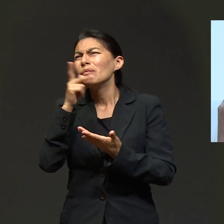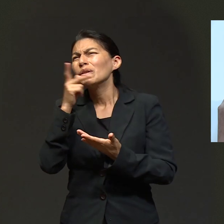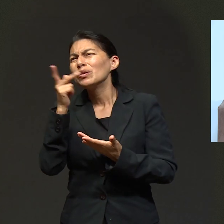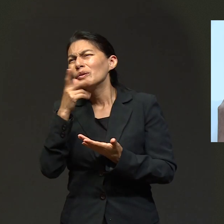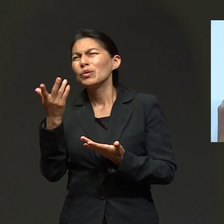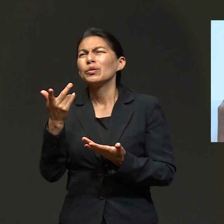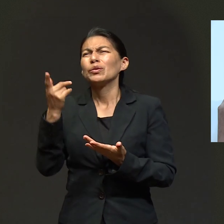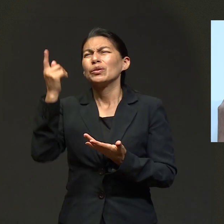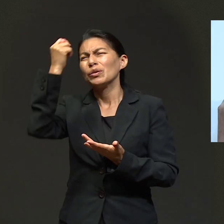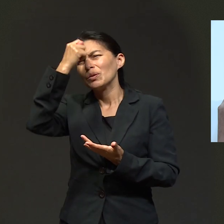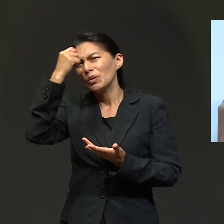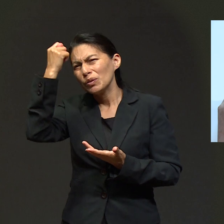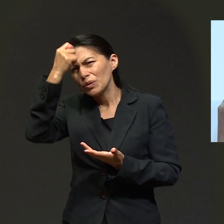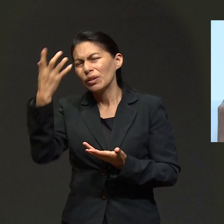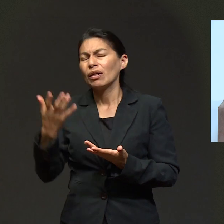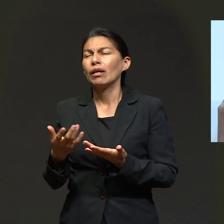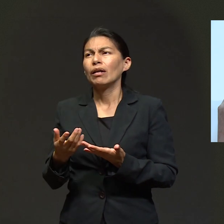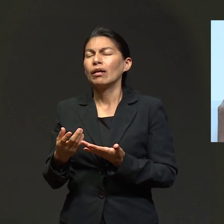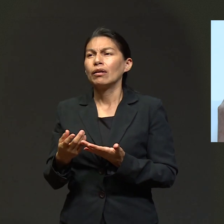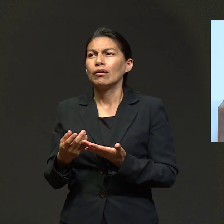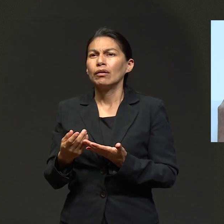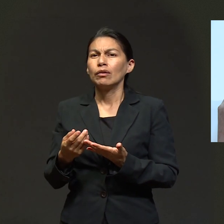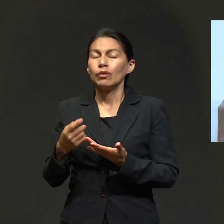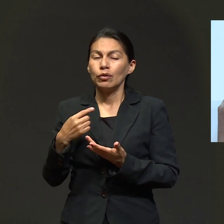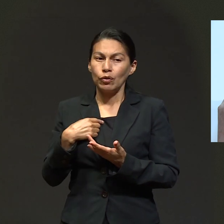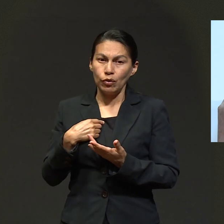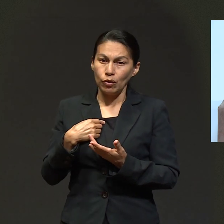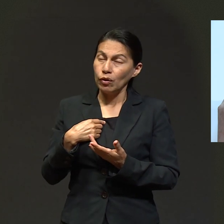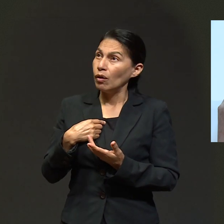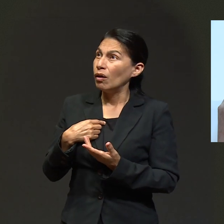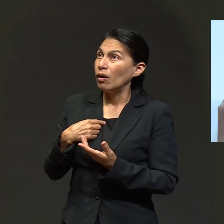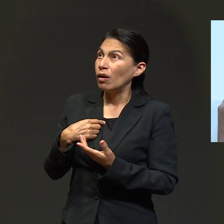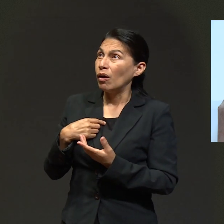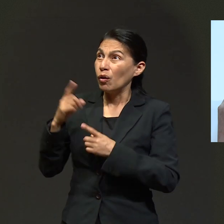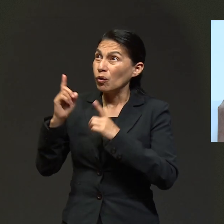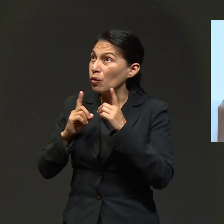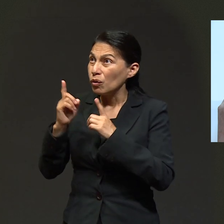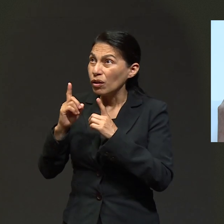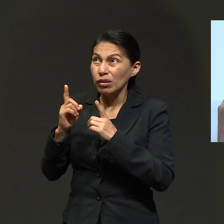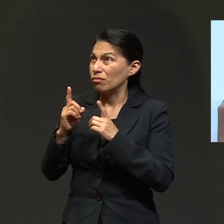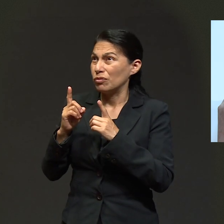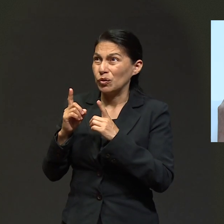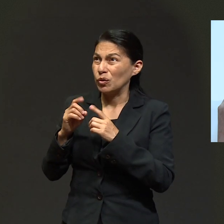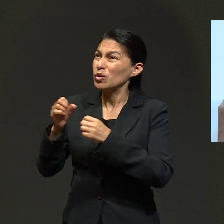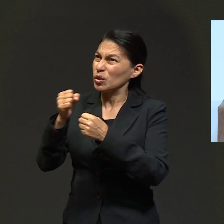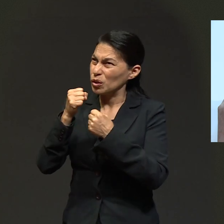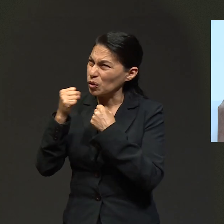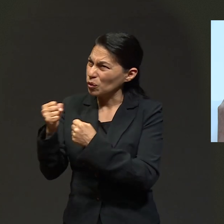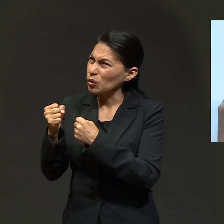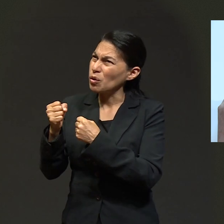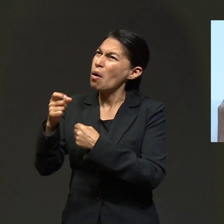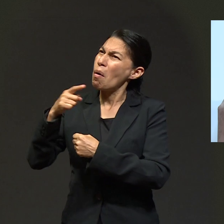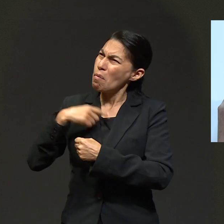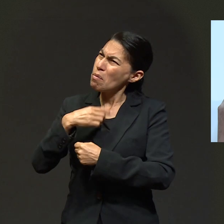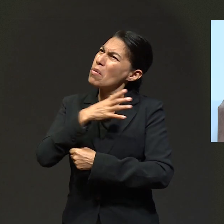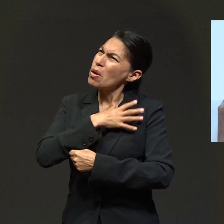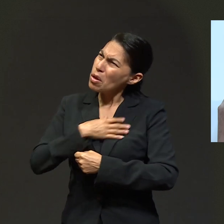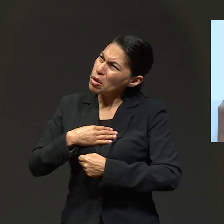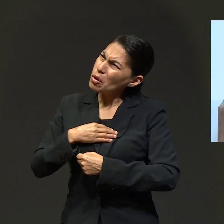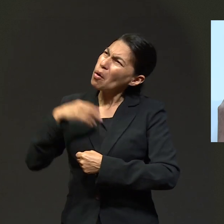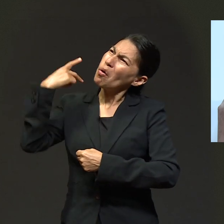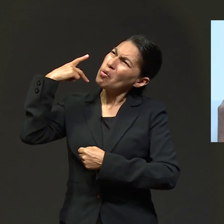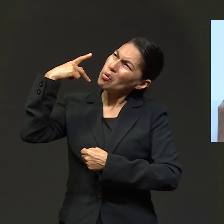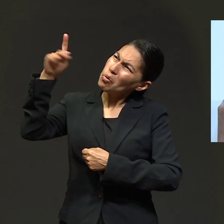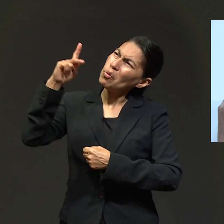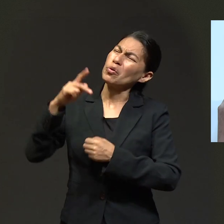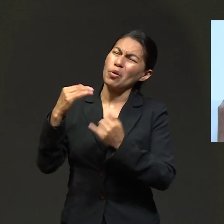decía, ma, yo quiero estudiar teología. Entonces no dudé ni un minuto más y le dije a Dios, yo te lo voy a entregar como Ana